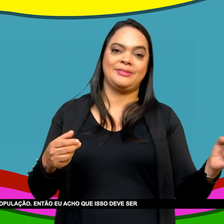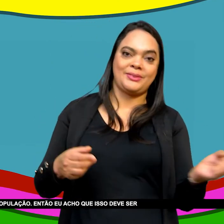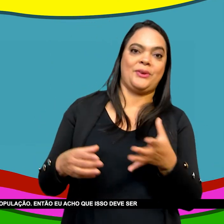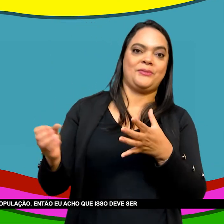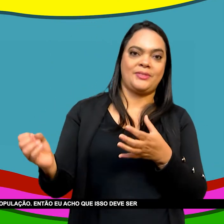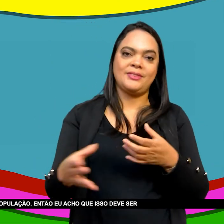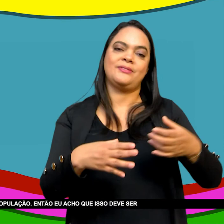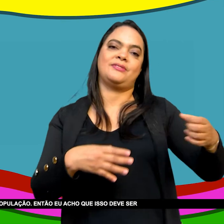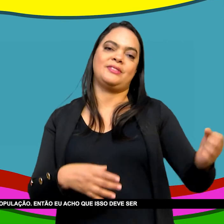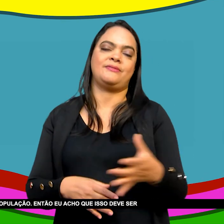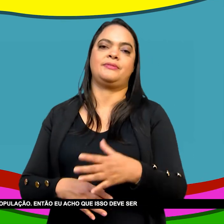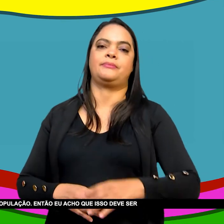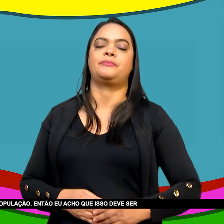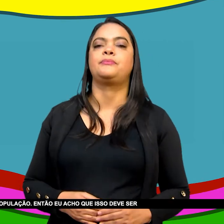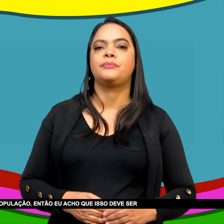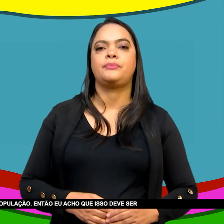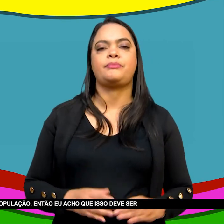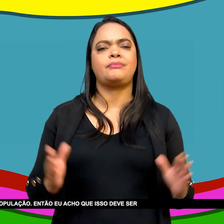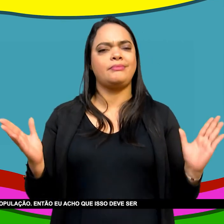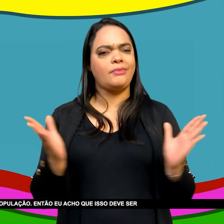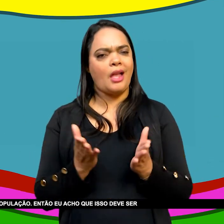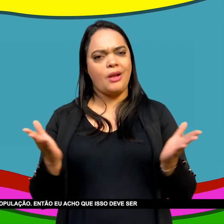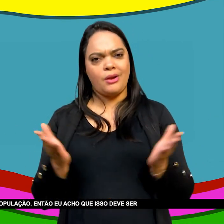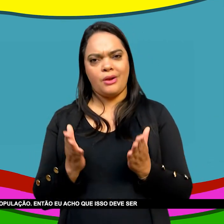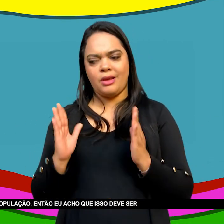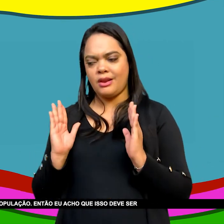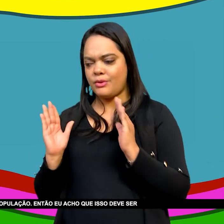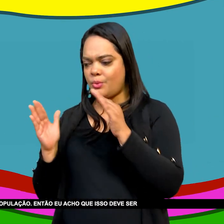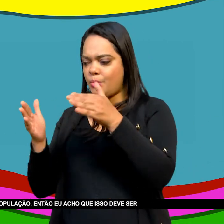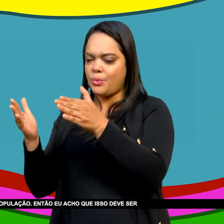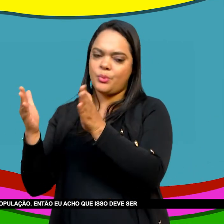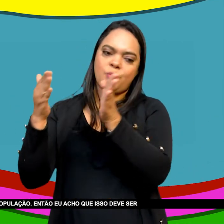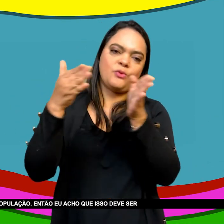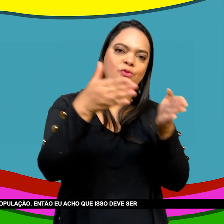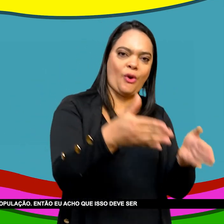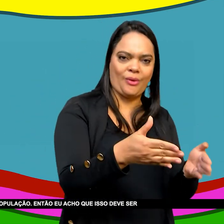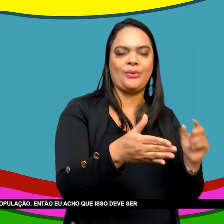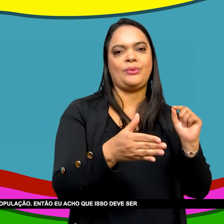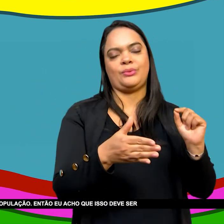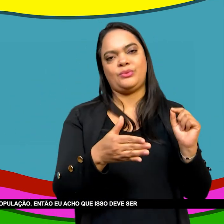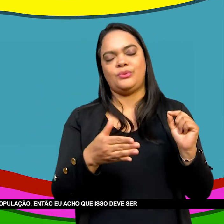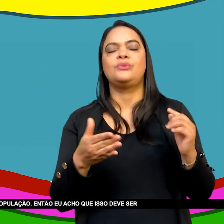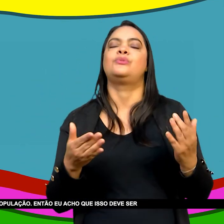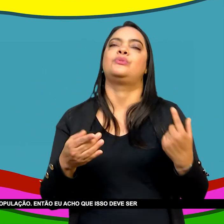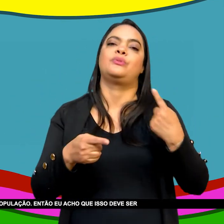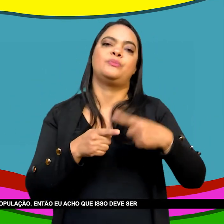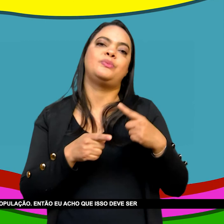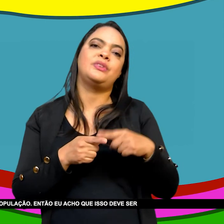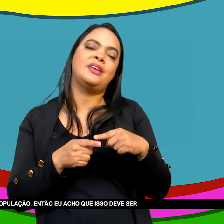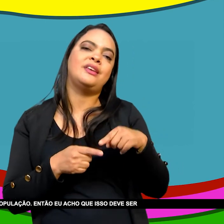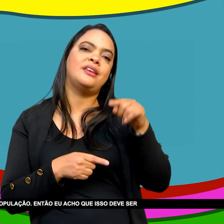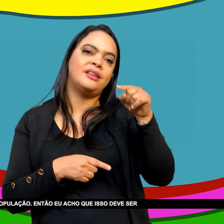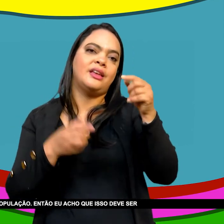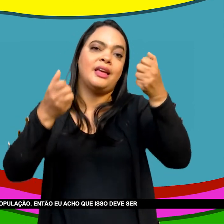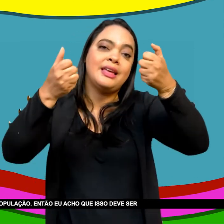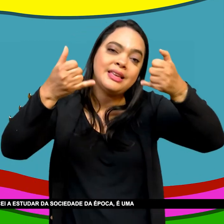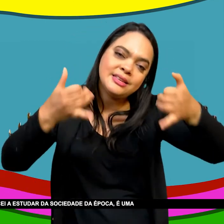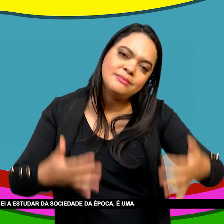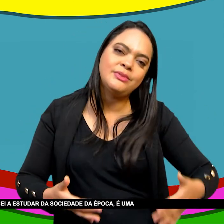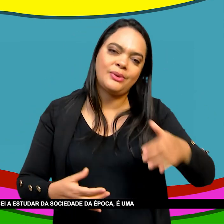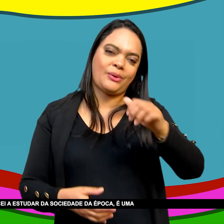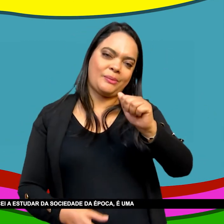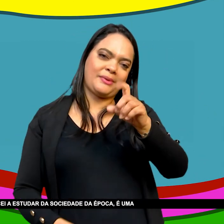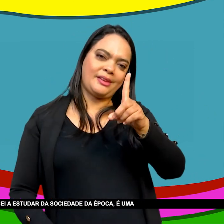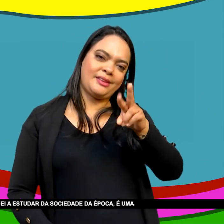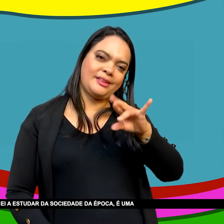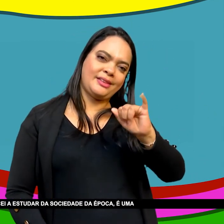alfabetizada Alcançava Uma camada Restrita Da população Então Eu acho que Isso deve ser